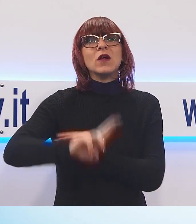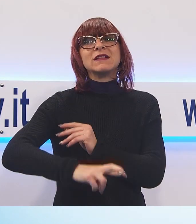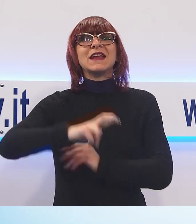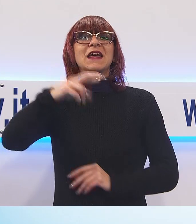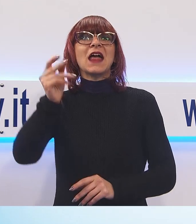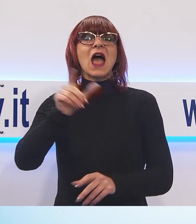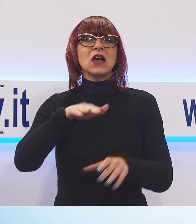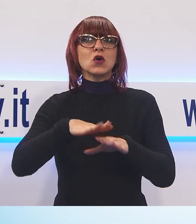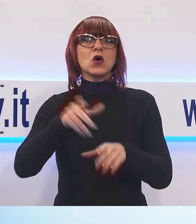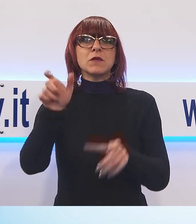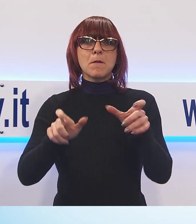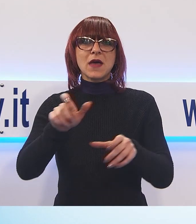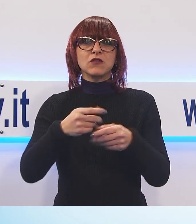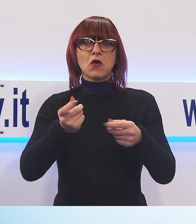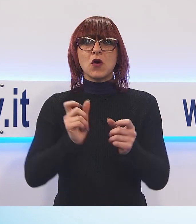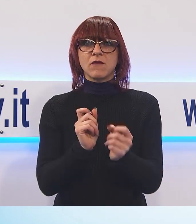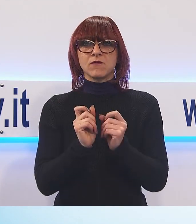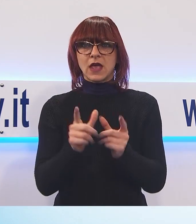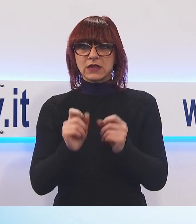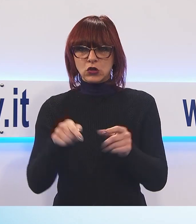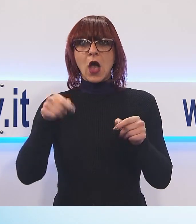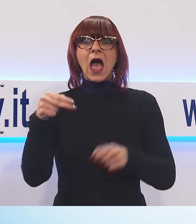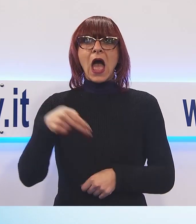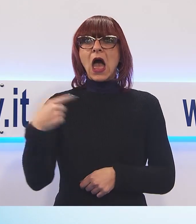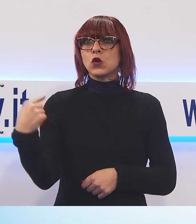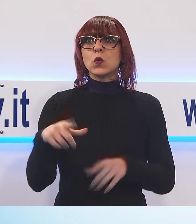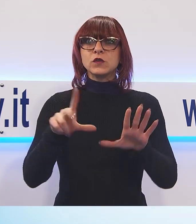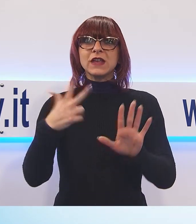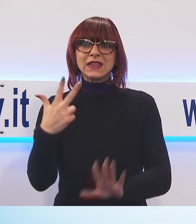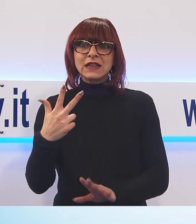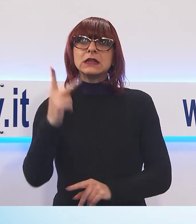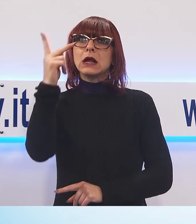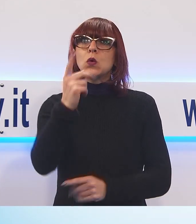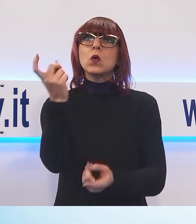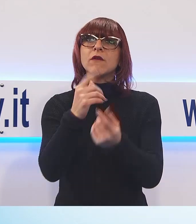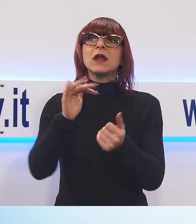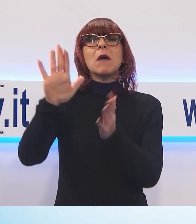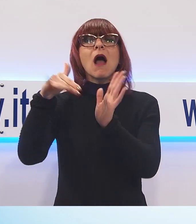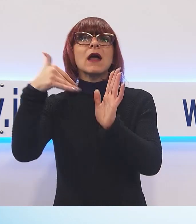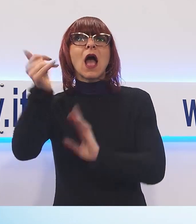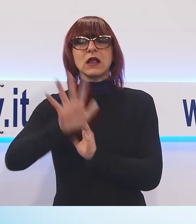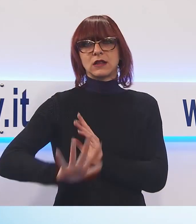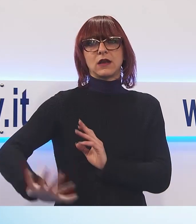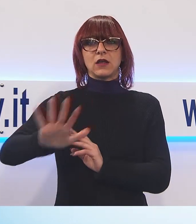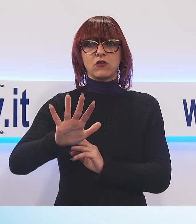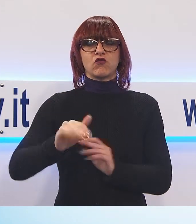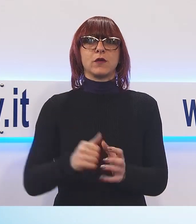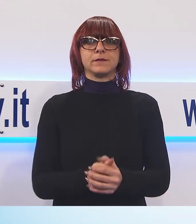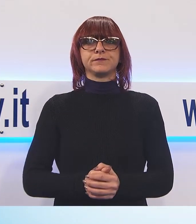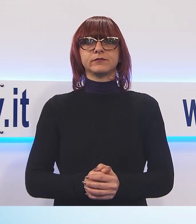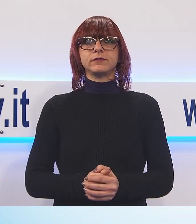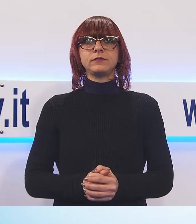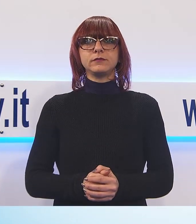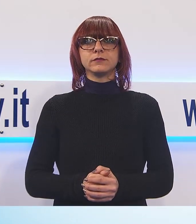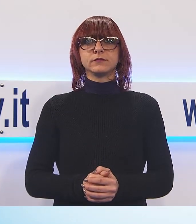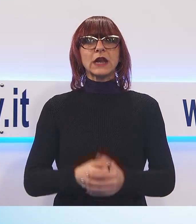espositori che quest'anno sono ben 73 provenienti da Lucca ma anche da altre realtà regionali e nazionali. Un evento